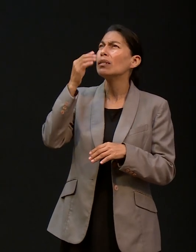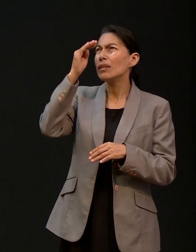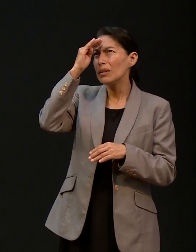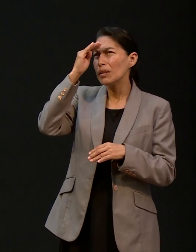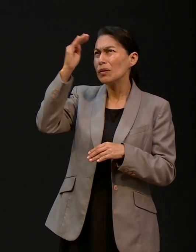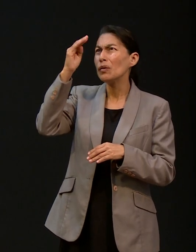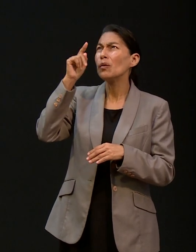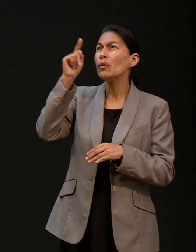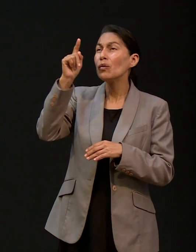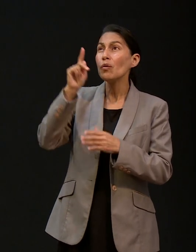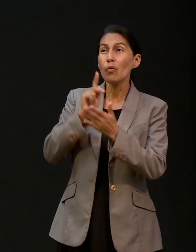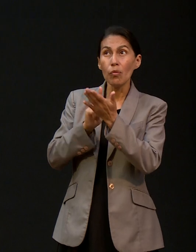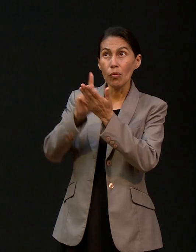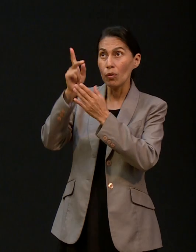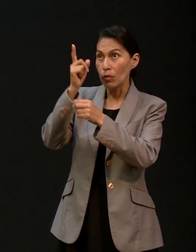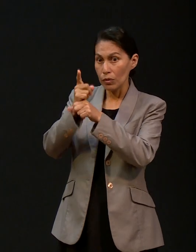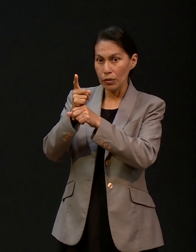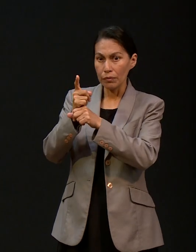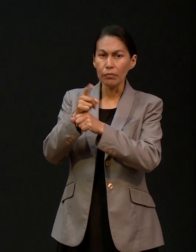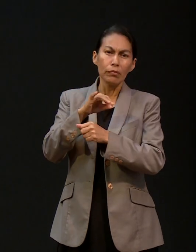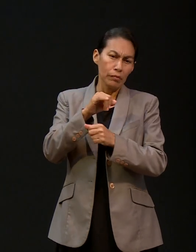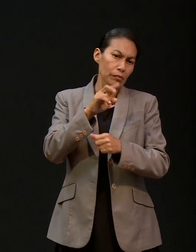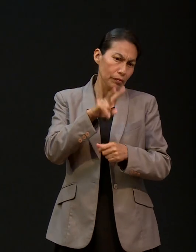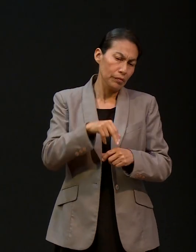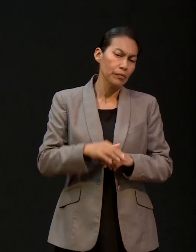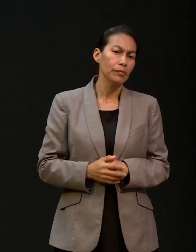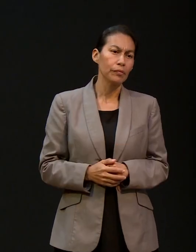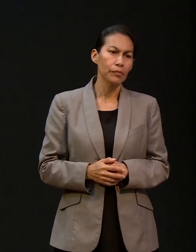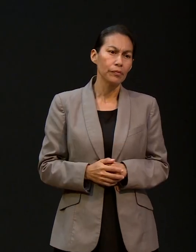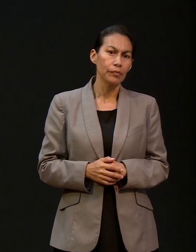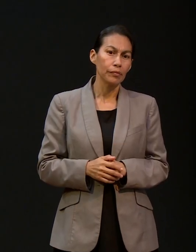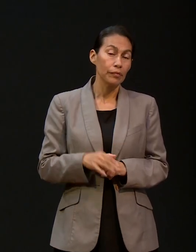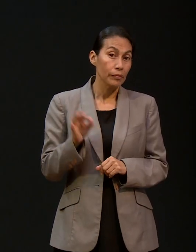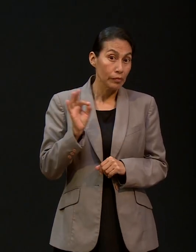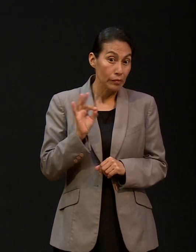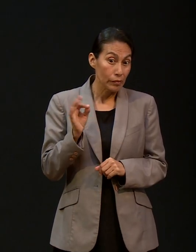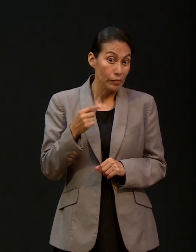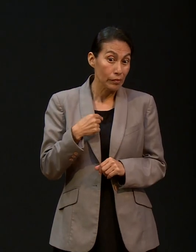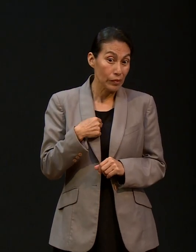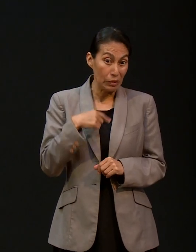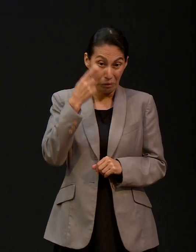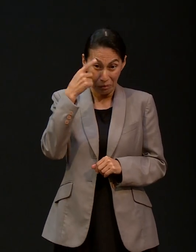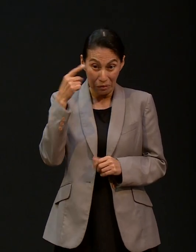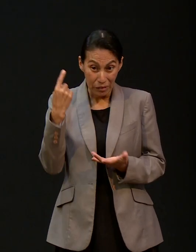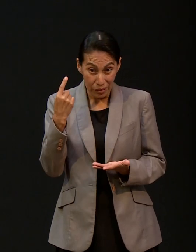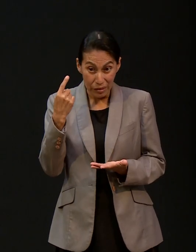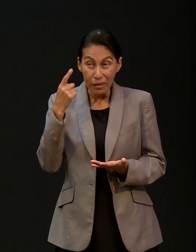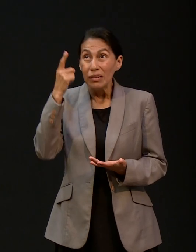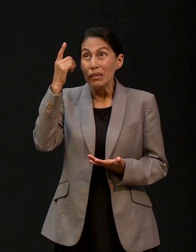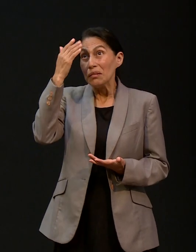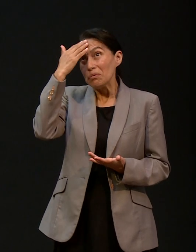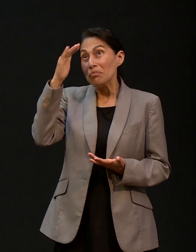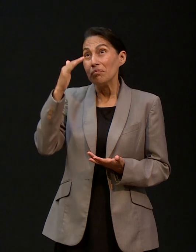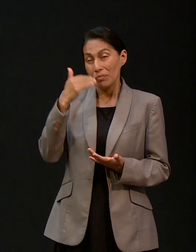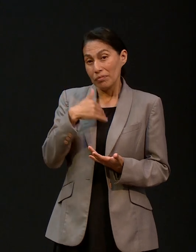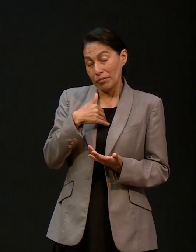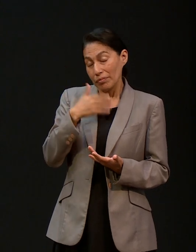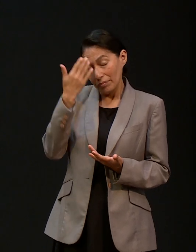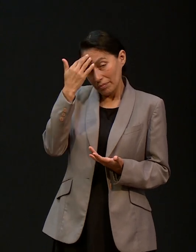voluntad, en cierta manera. Exactamente. A final de cuentas, tal vez, yo soy muy práctico y el Señor sabe que así soy, y yo trato de encontrar